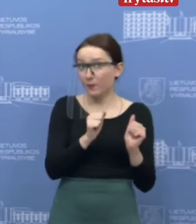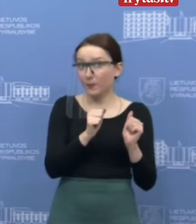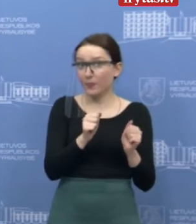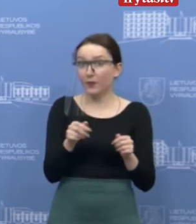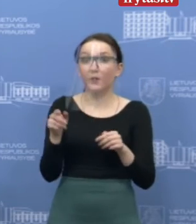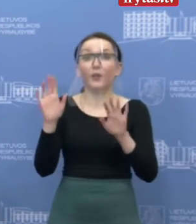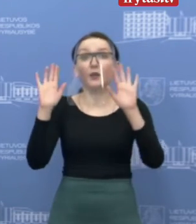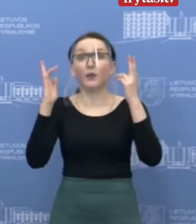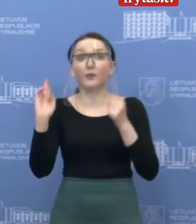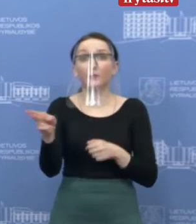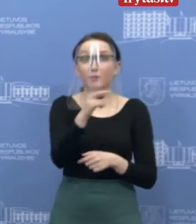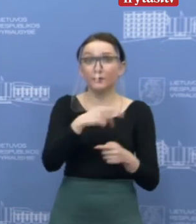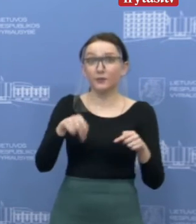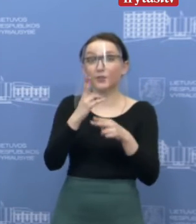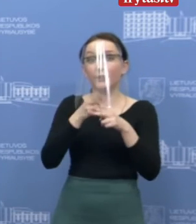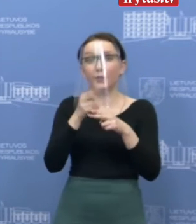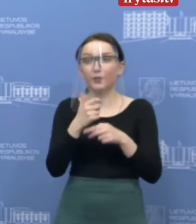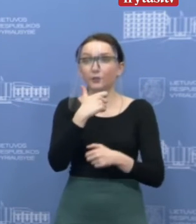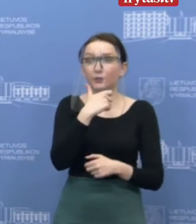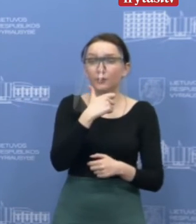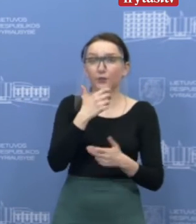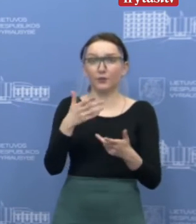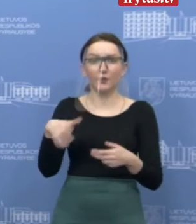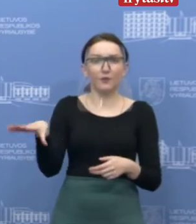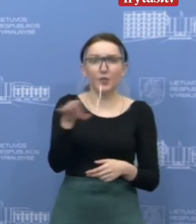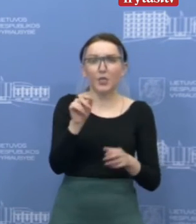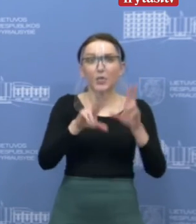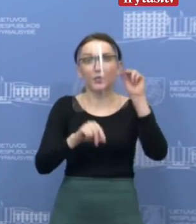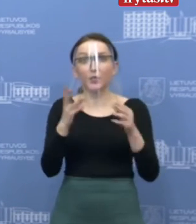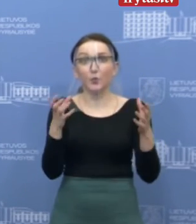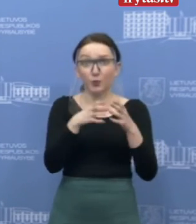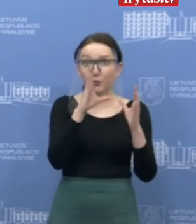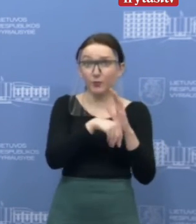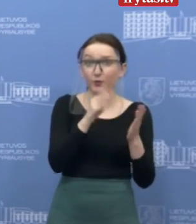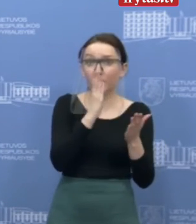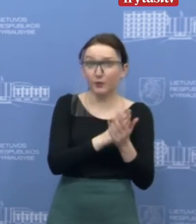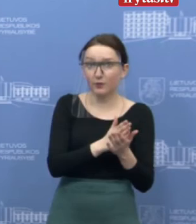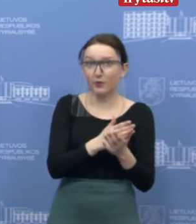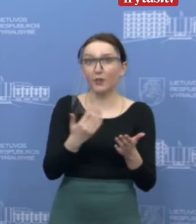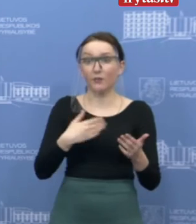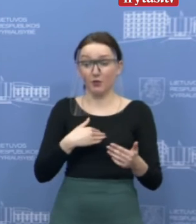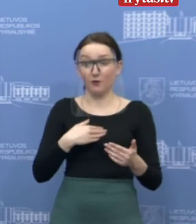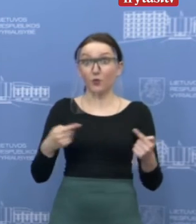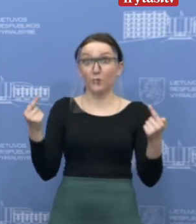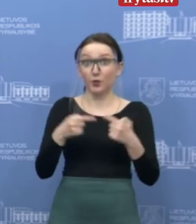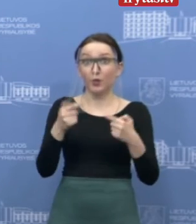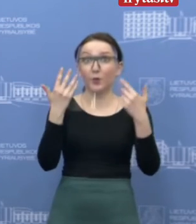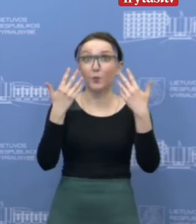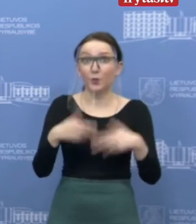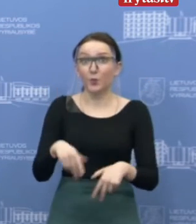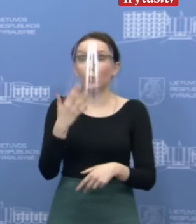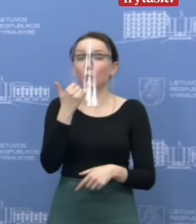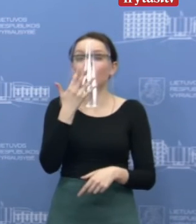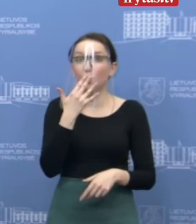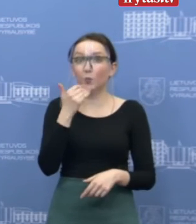visų sergančių ir stebimų žmonių, didelės rizikos stebimų žmonių, kurie davė savo sutikimą jau, jų